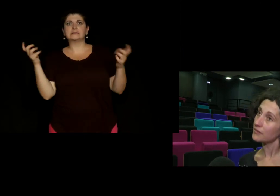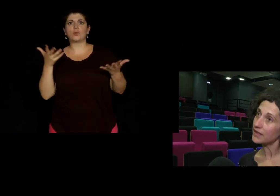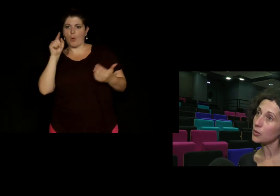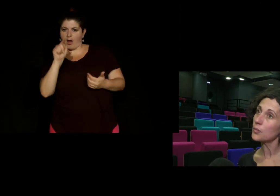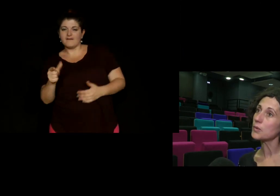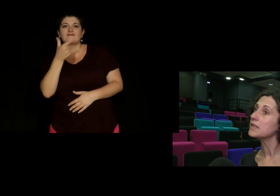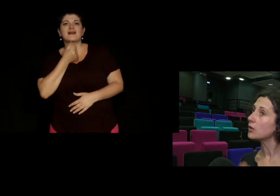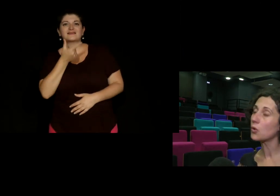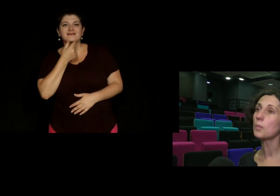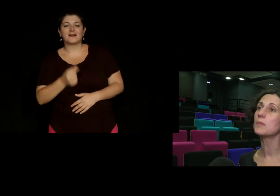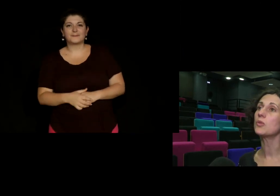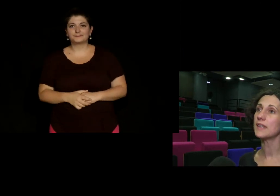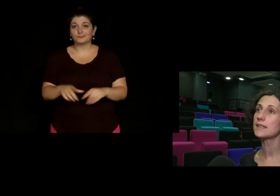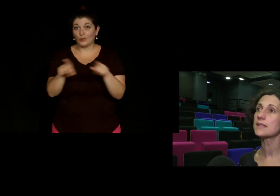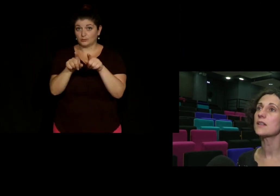vidéo aussi comme complément au texte